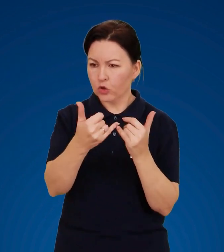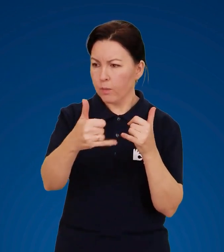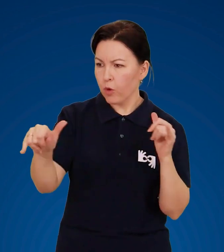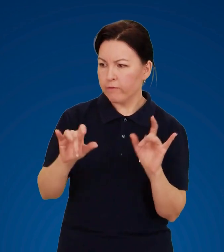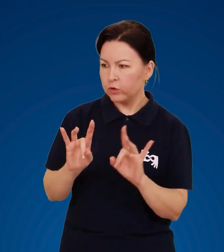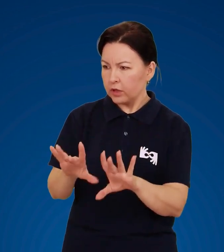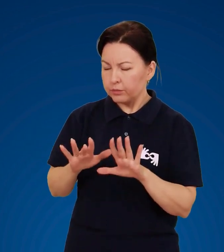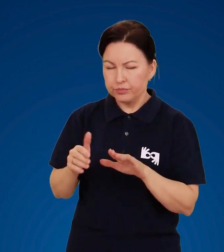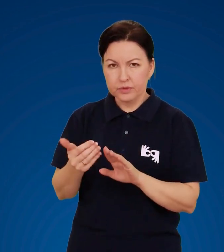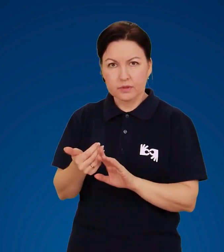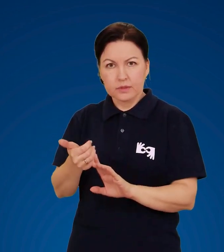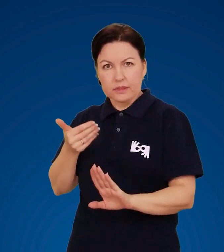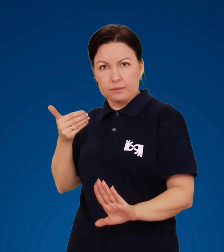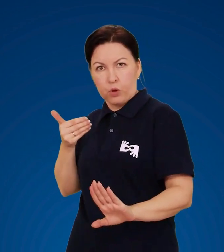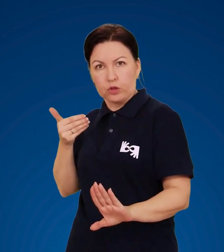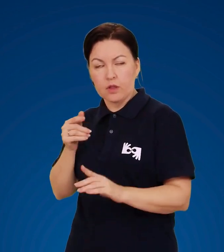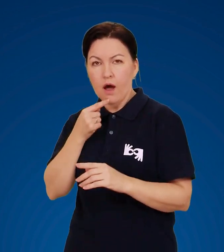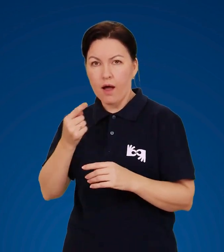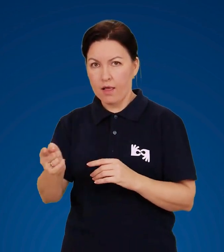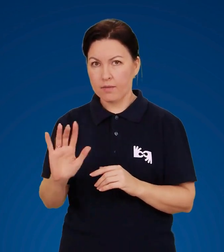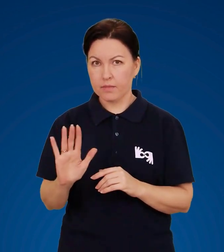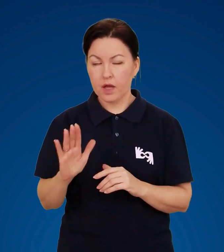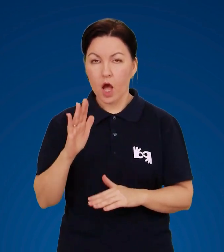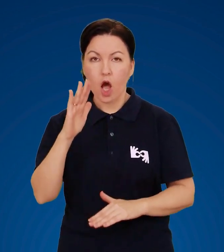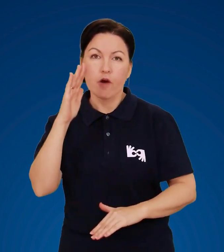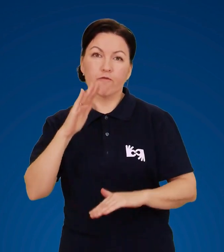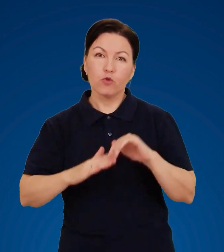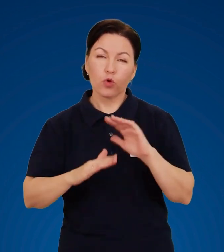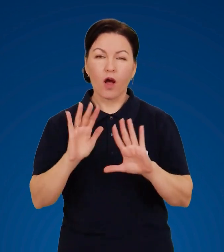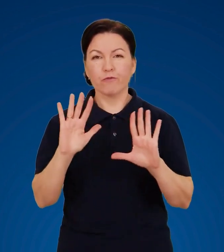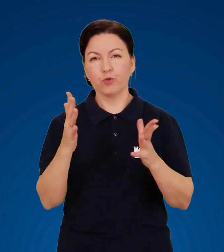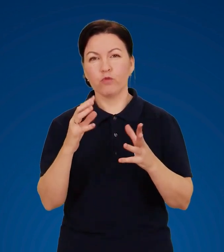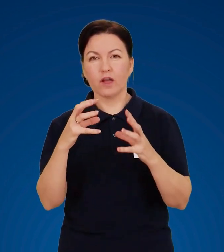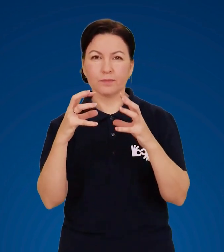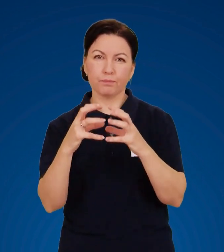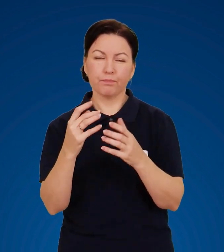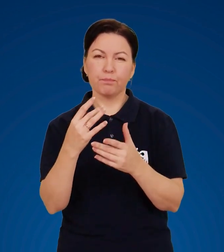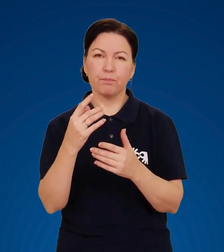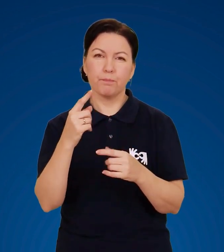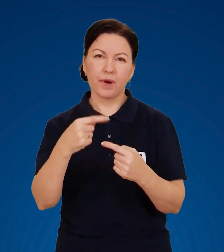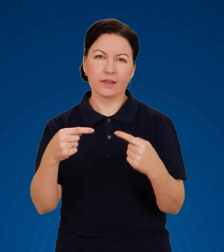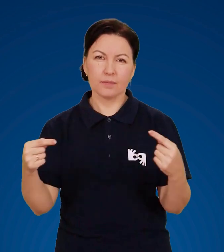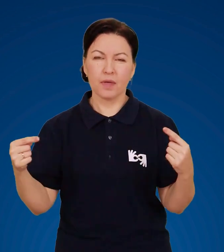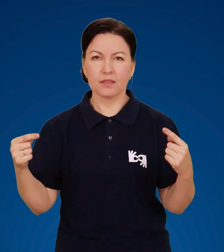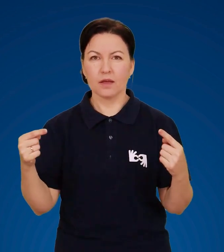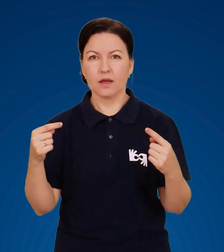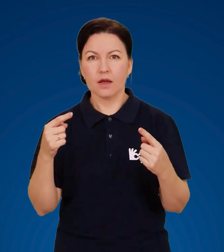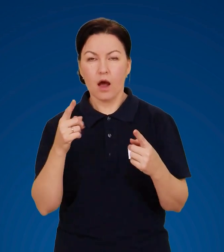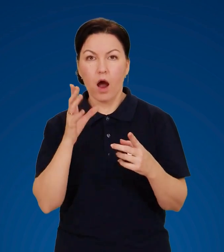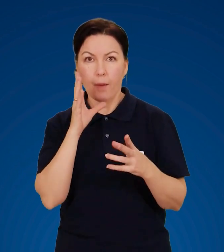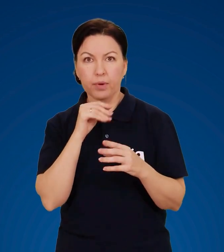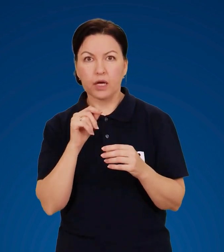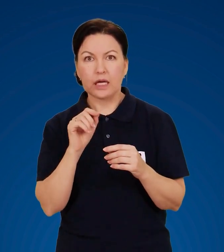та електропроводки. Якщо ви маєте в руках якийсь предмет з ізолюючими